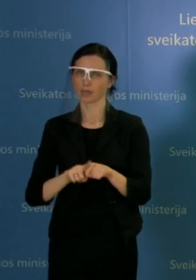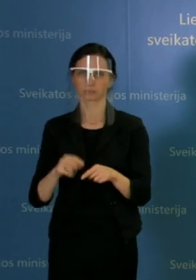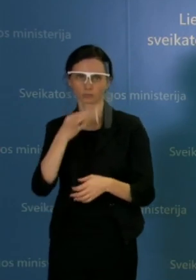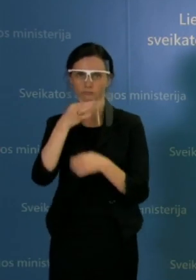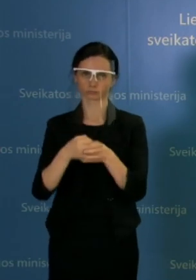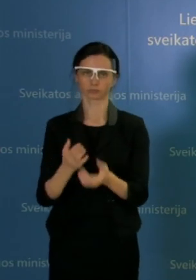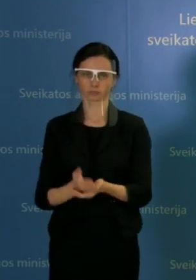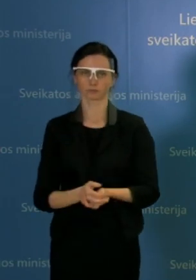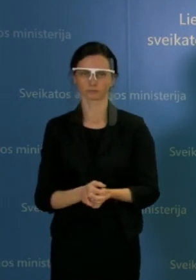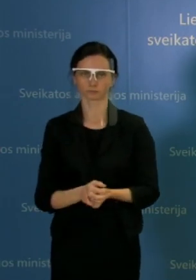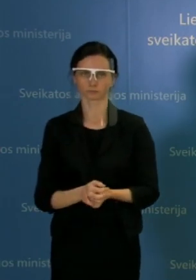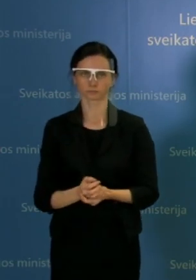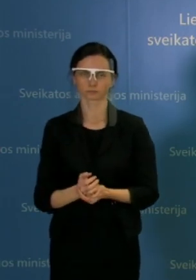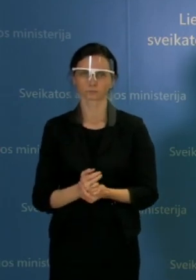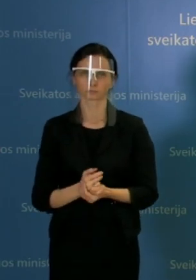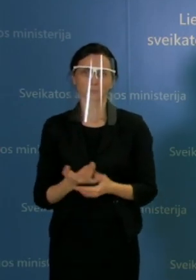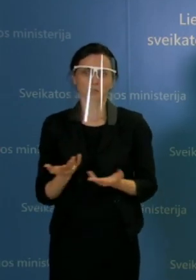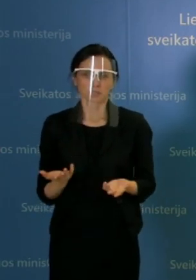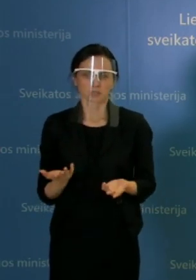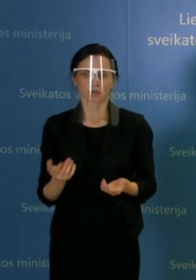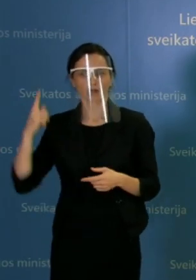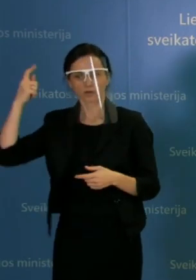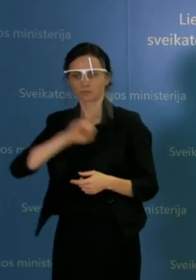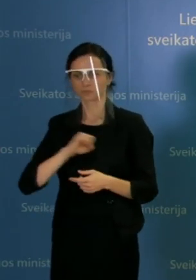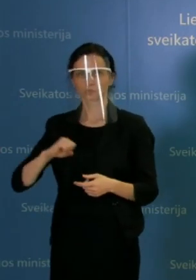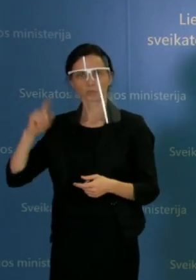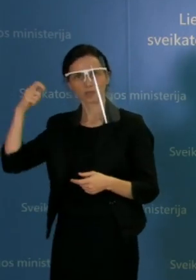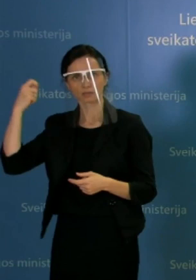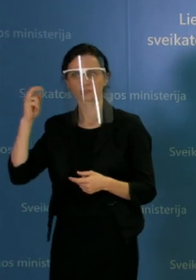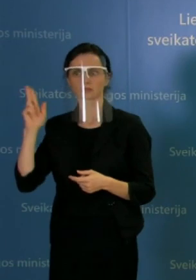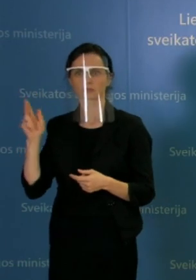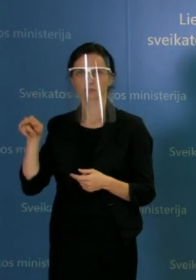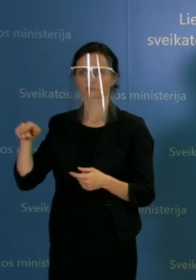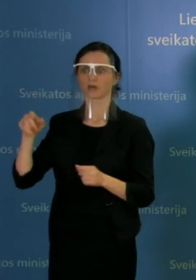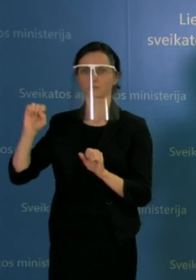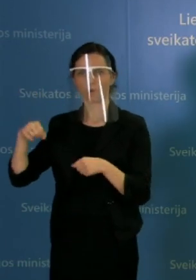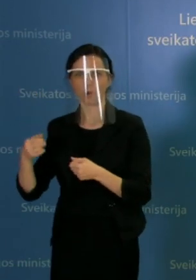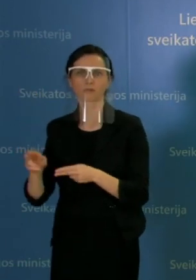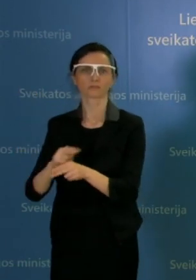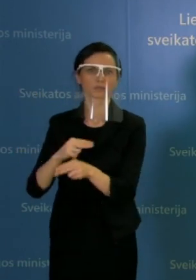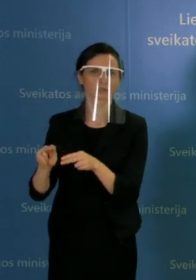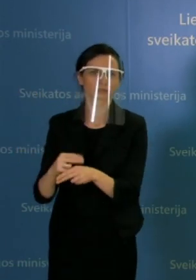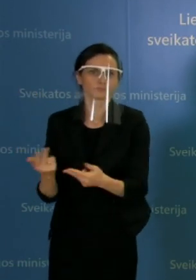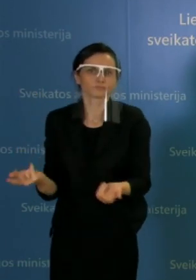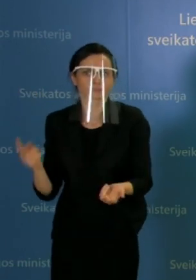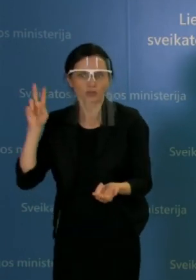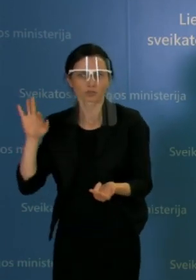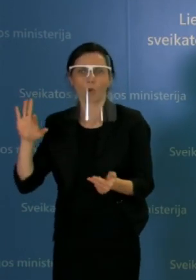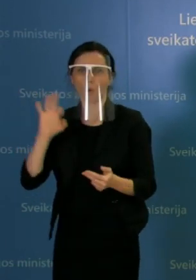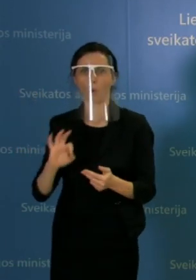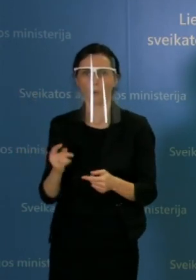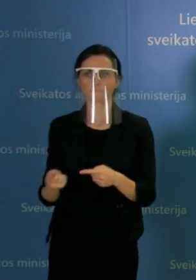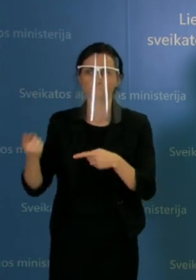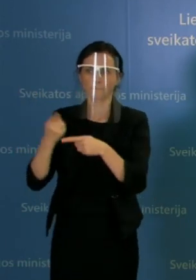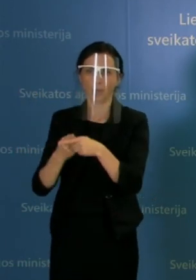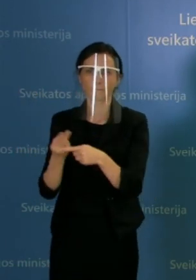Ir tikrai nežinau, ar jie galėtų ar negalėtų tą daryti. Dėl kažkokių priemokų ar mokėjimų, na,